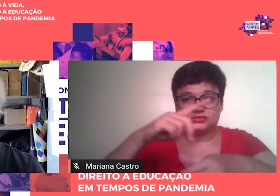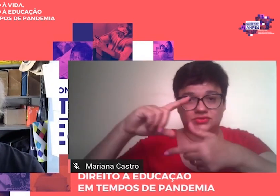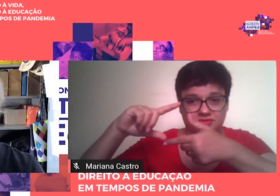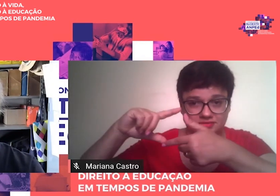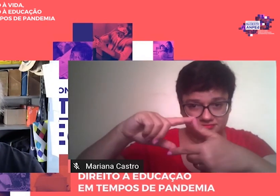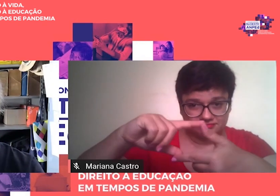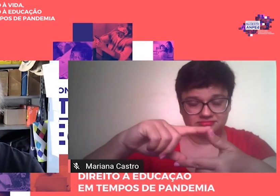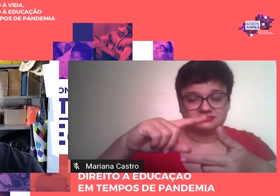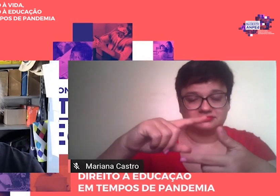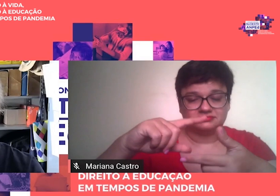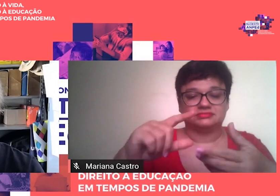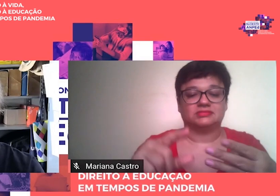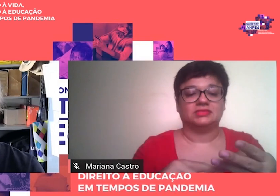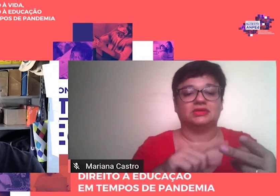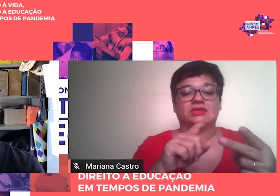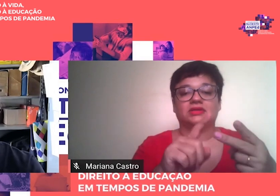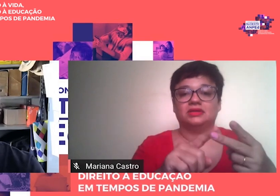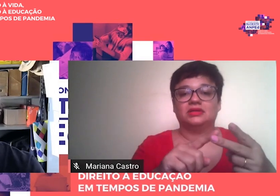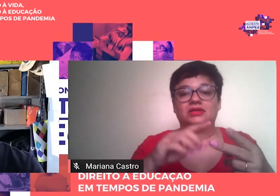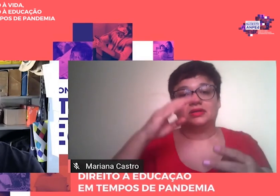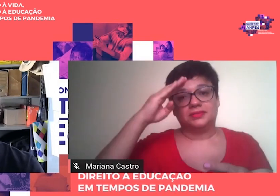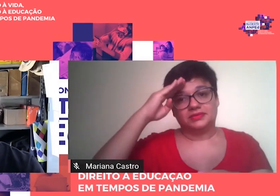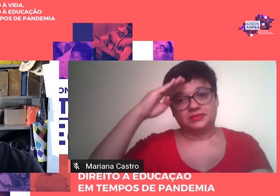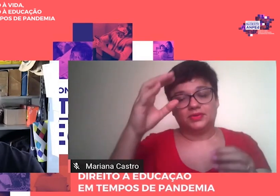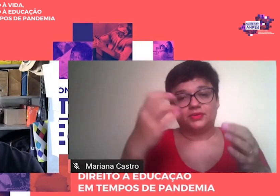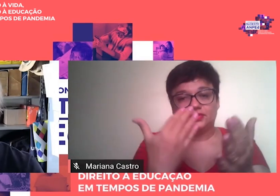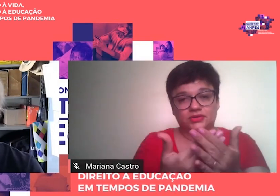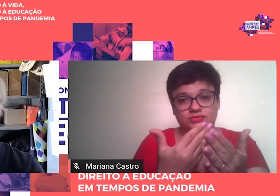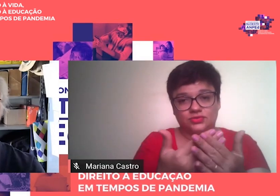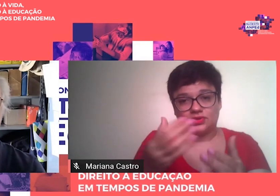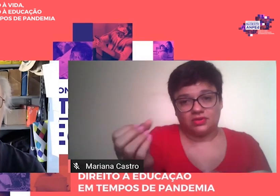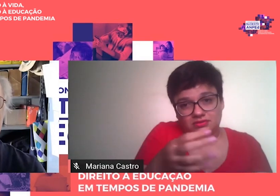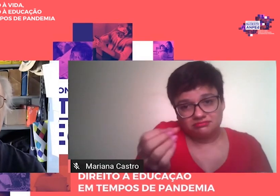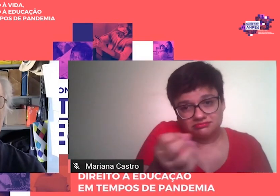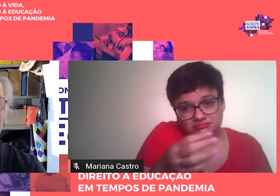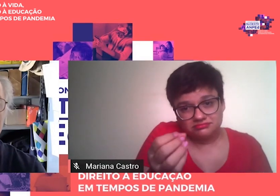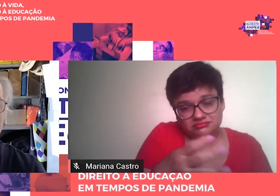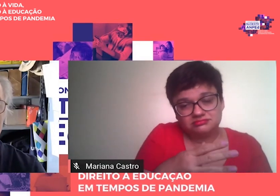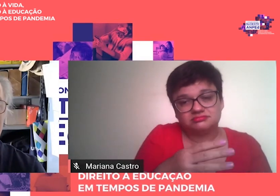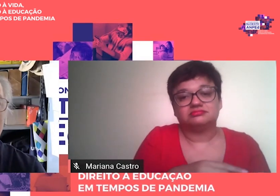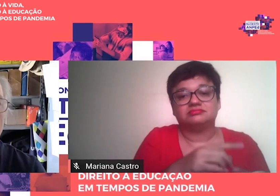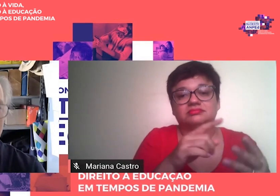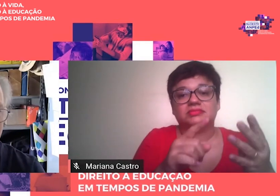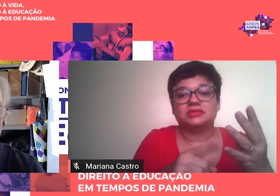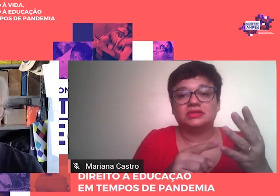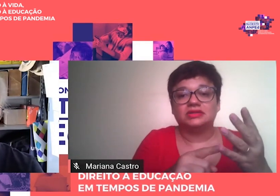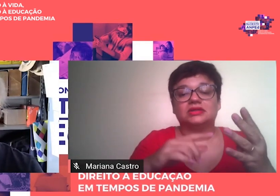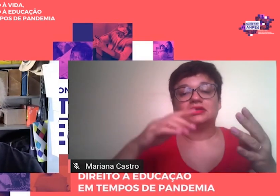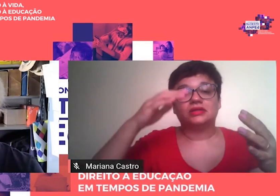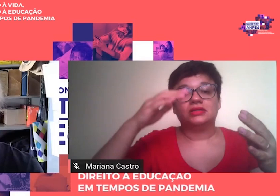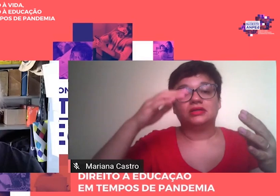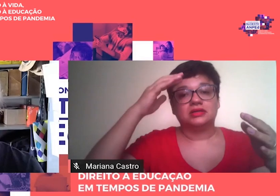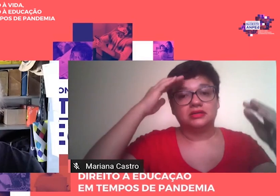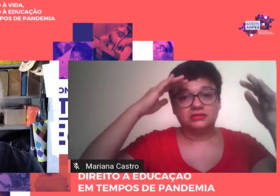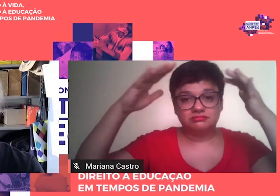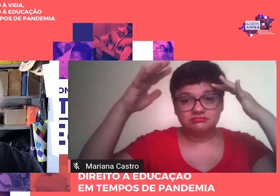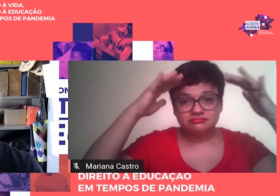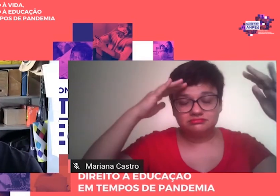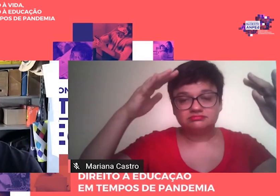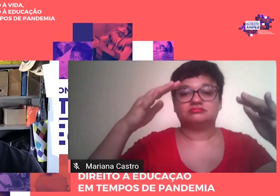pedagogia da escola nova e configuração da concepção pedagógica produtivista.